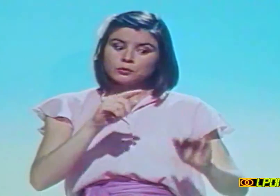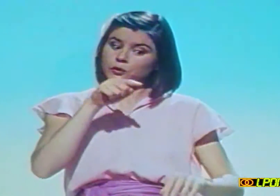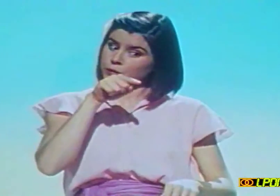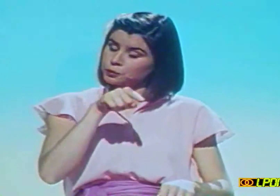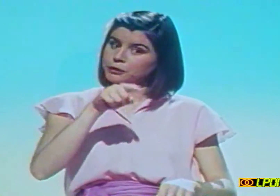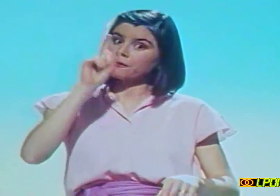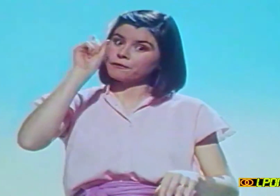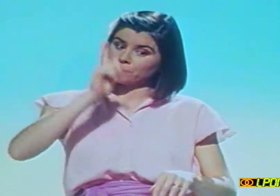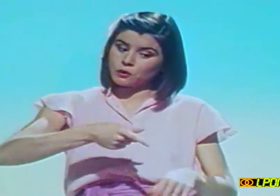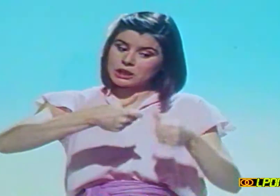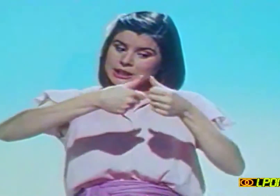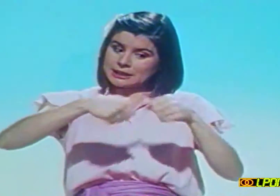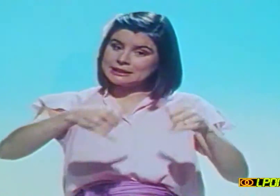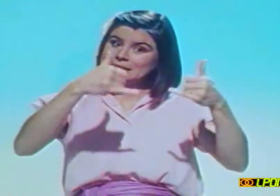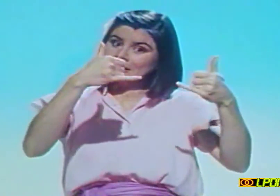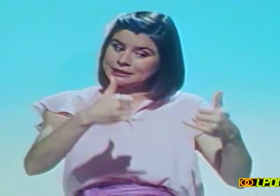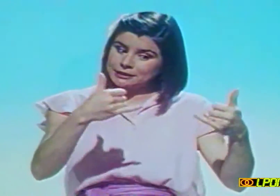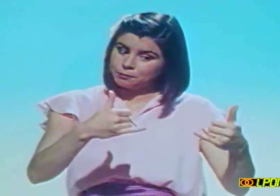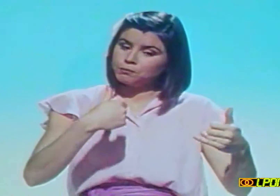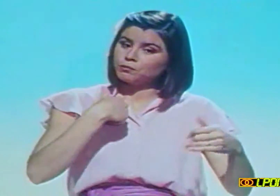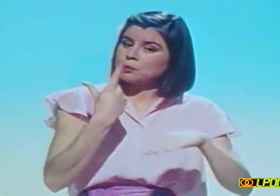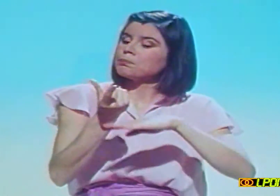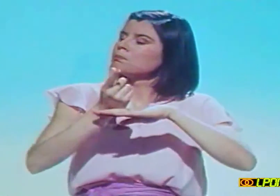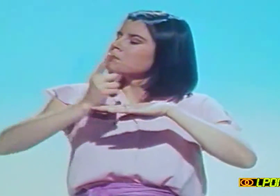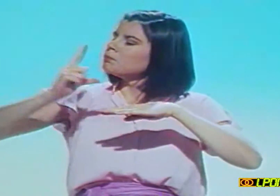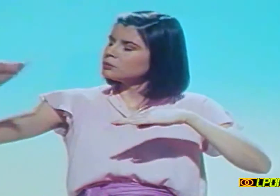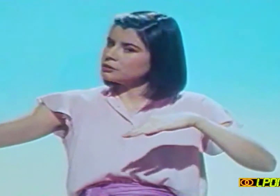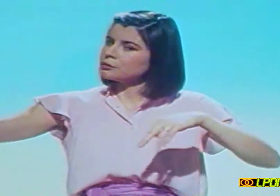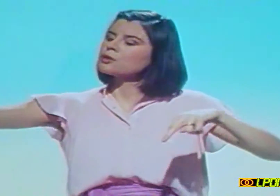Il devait rester là jusqu'à ce que sa maman revienne.